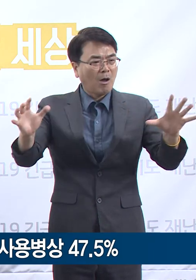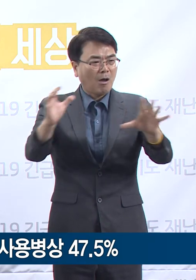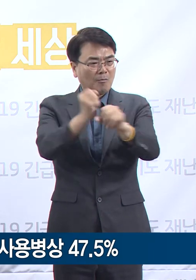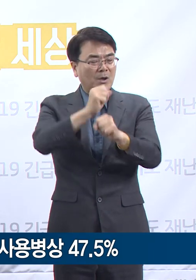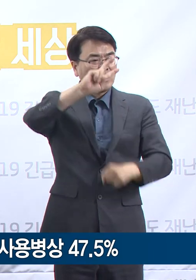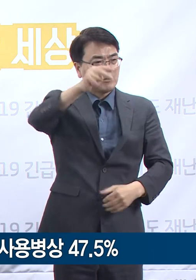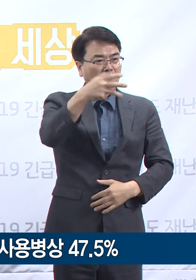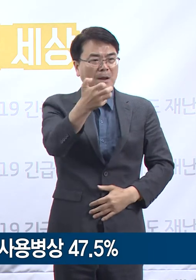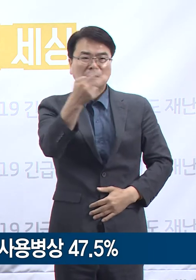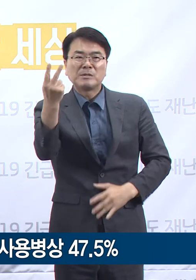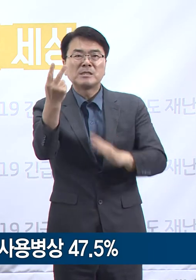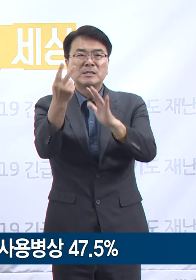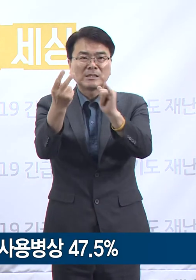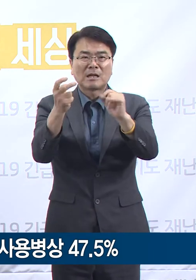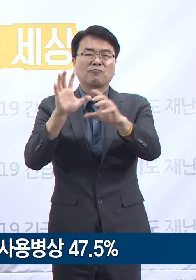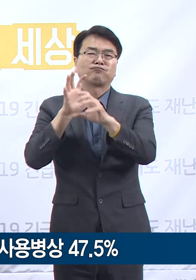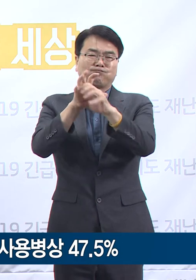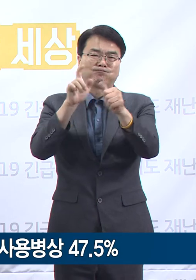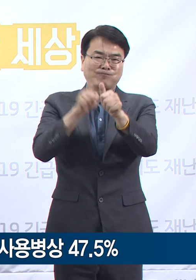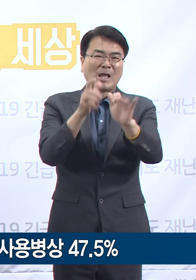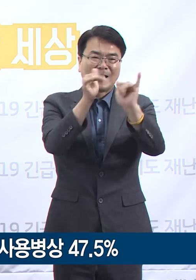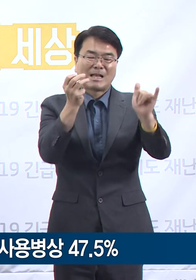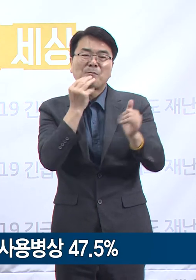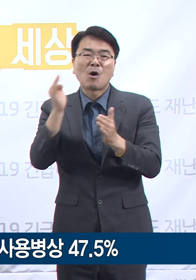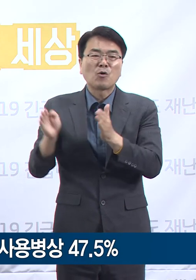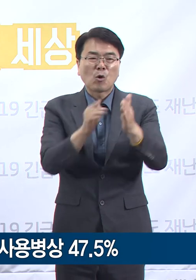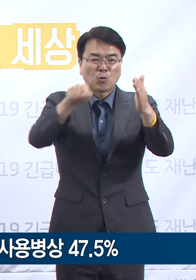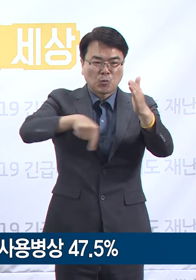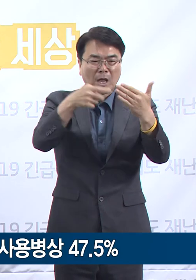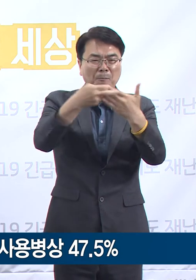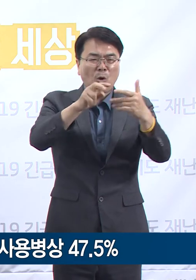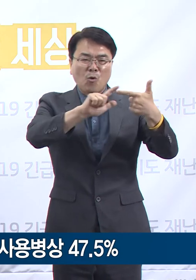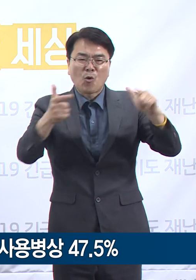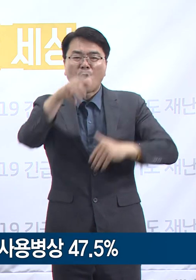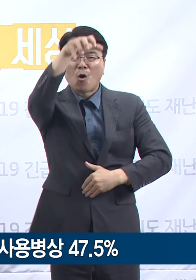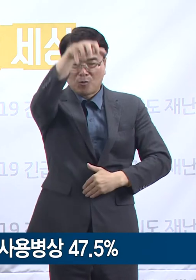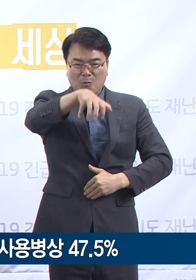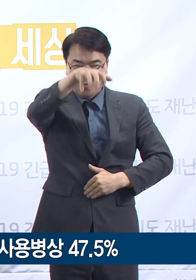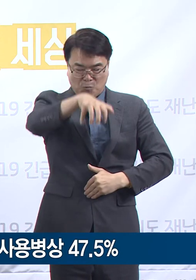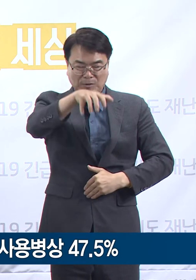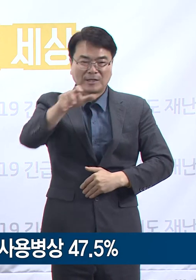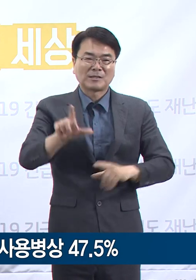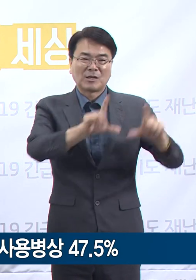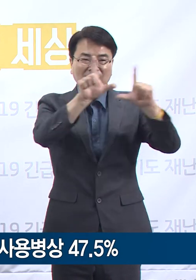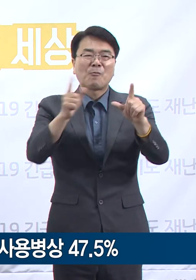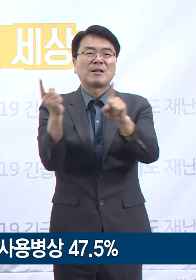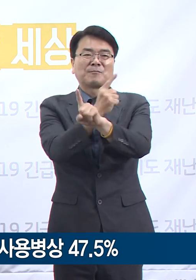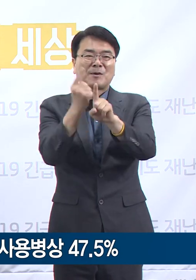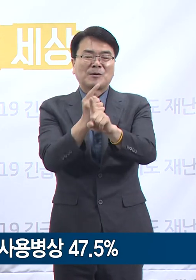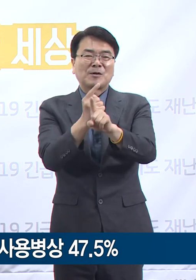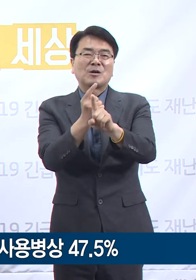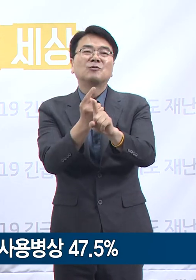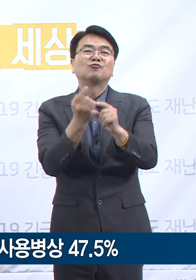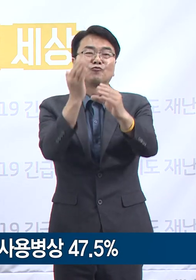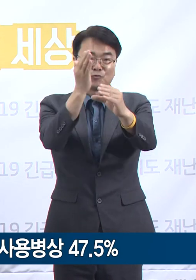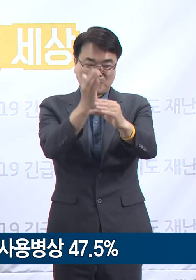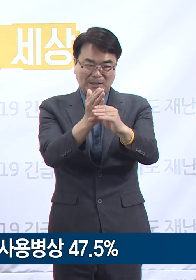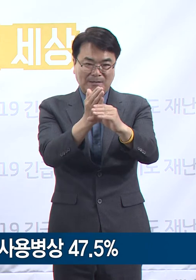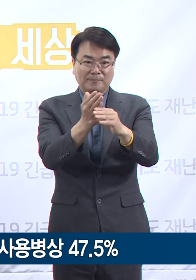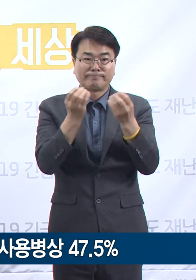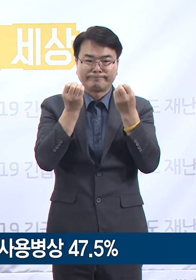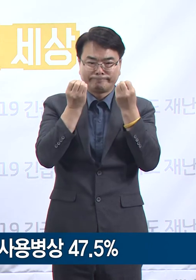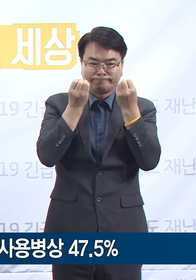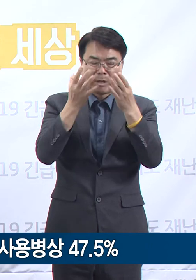282명의 확진자가 도내 의료기관과 생활치료센터에서 격리 생활 중입니다. 신규 확진자